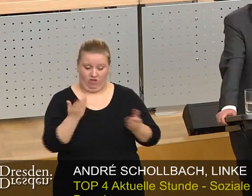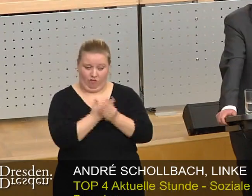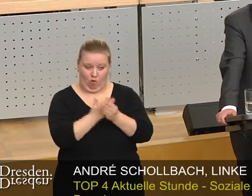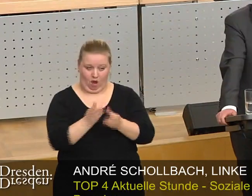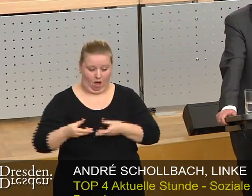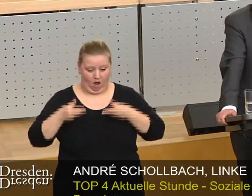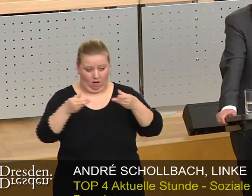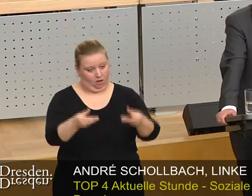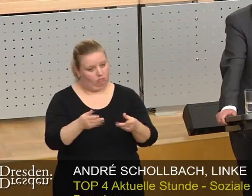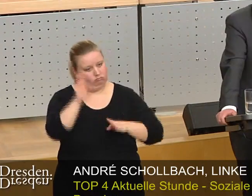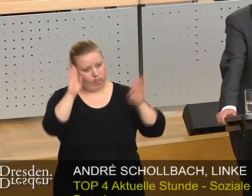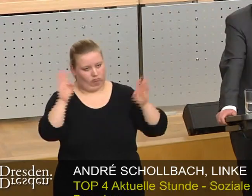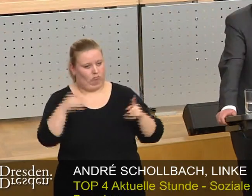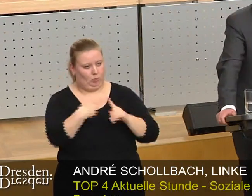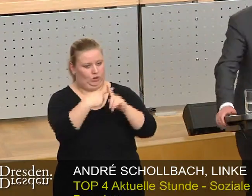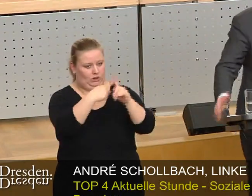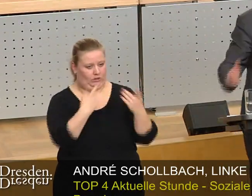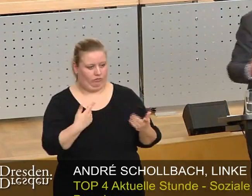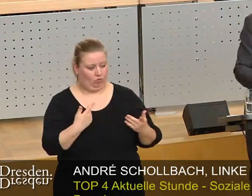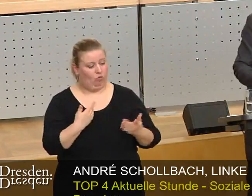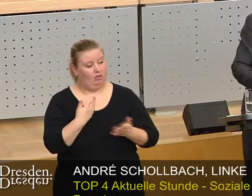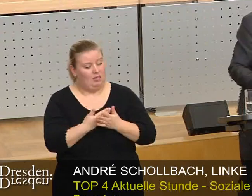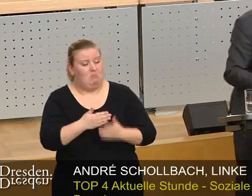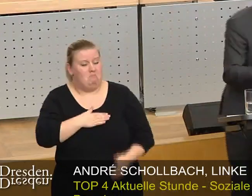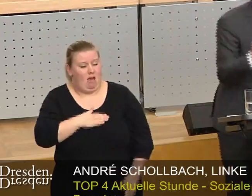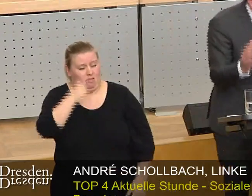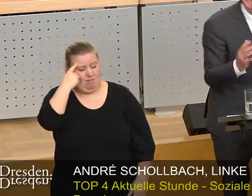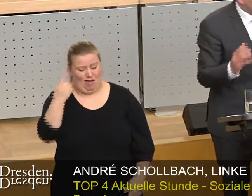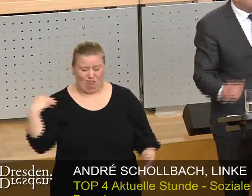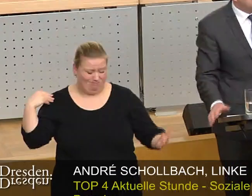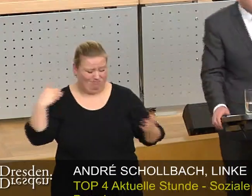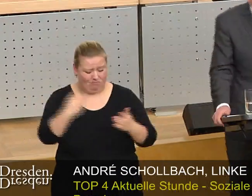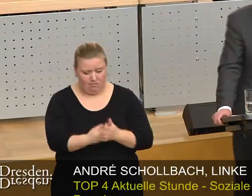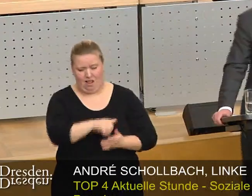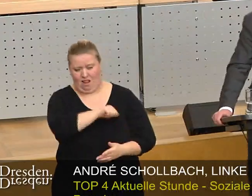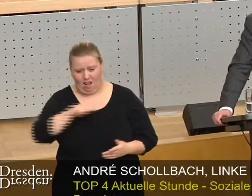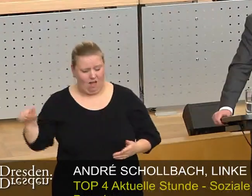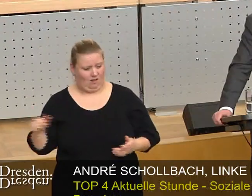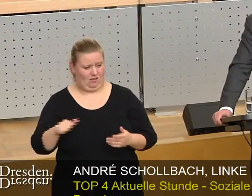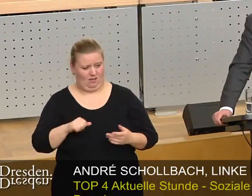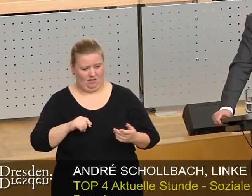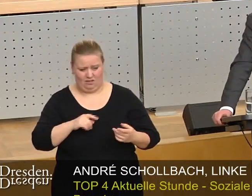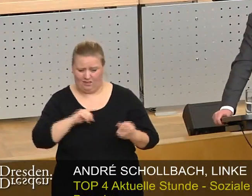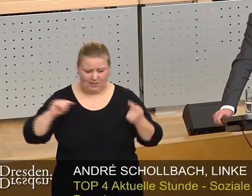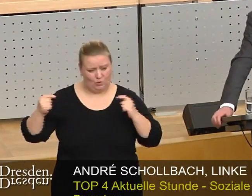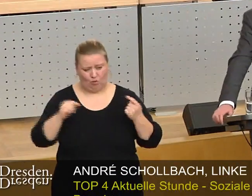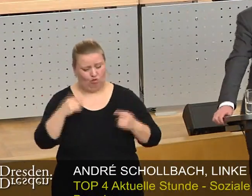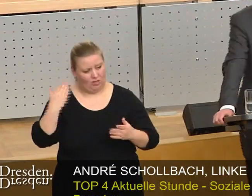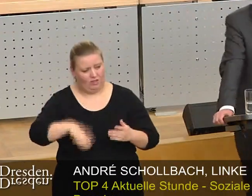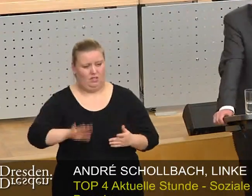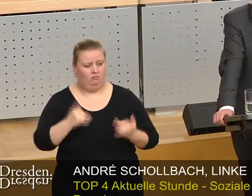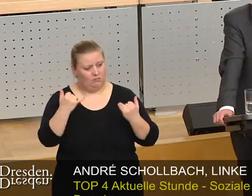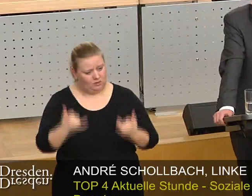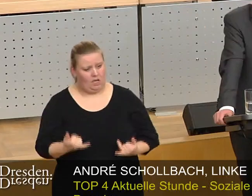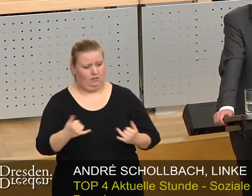Oberbürgermeisters abgegeben. Und deshalb meine ich, nach so langer und intensiver Befassung sollten doch jetzt